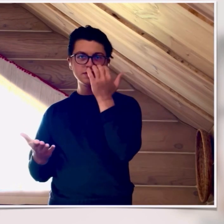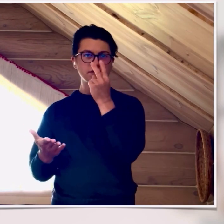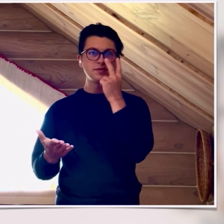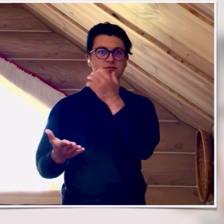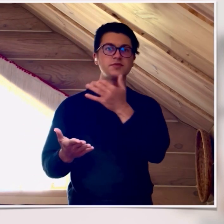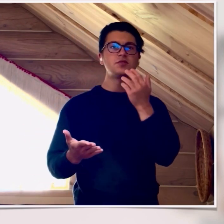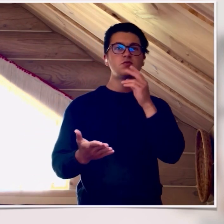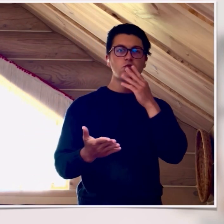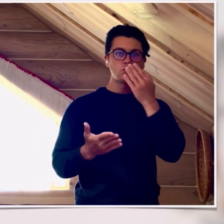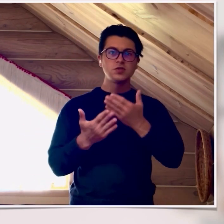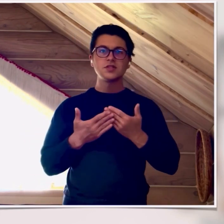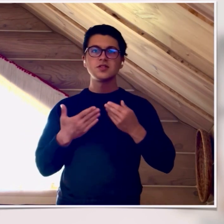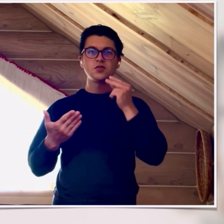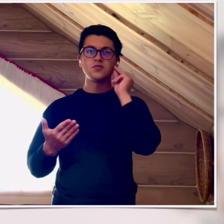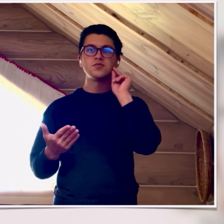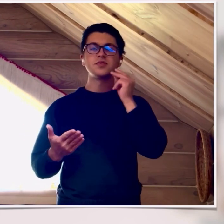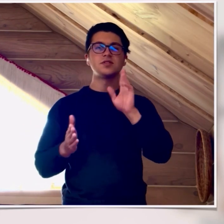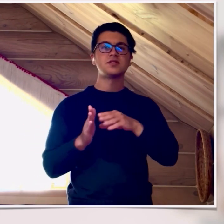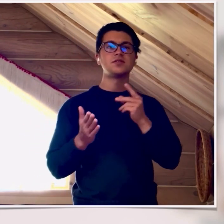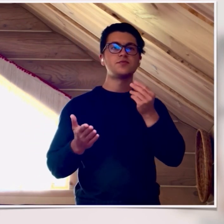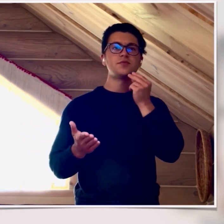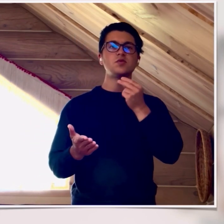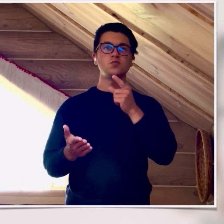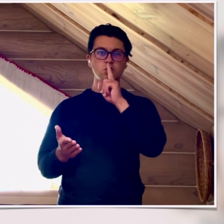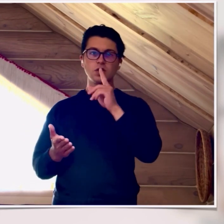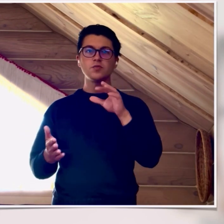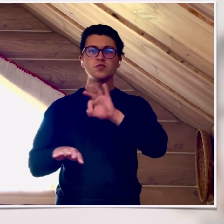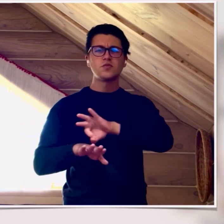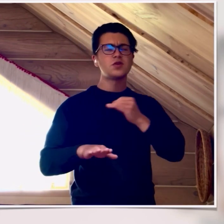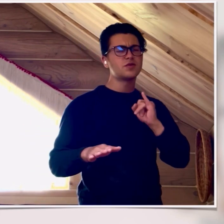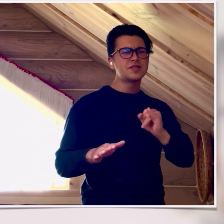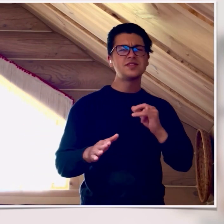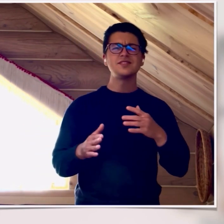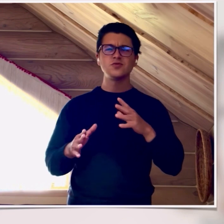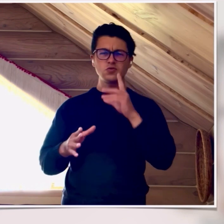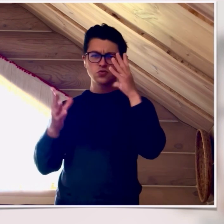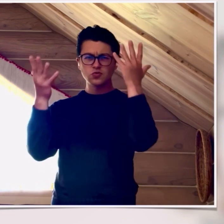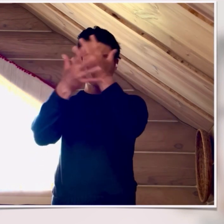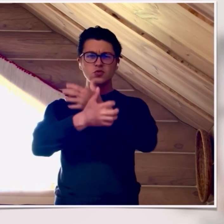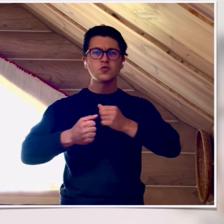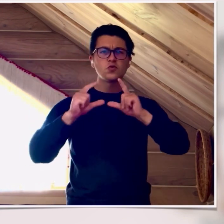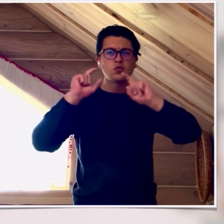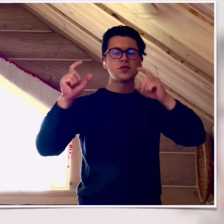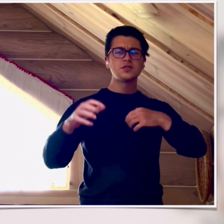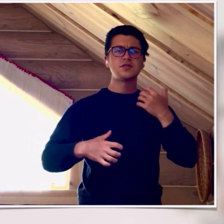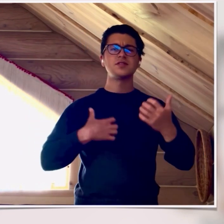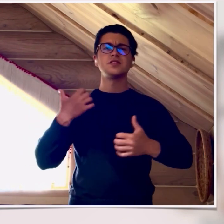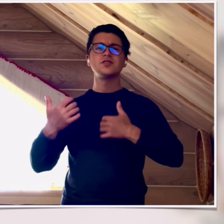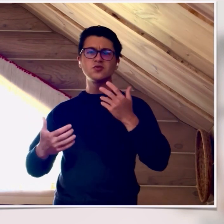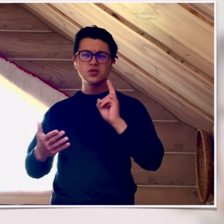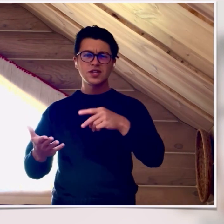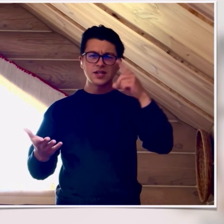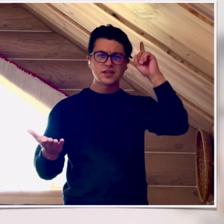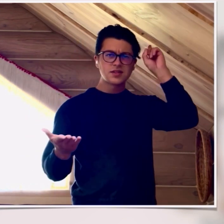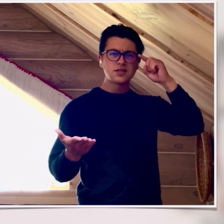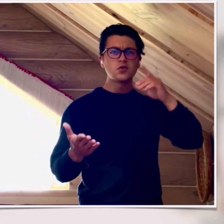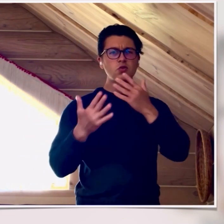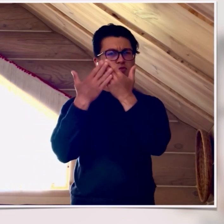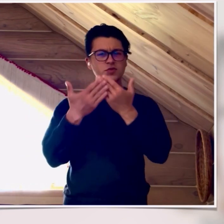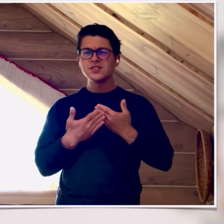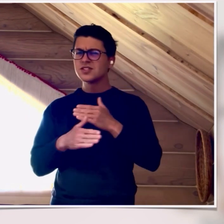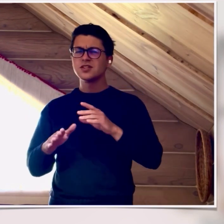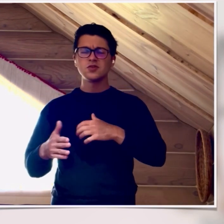Однажды Кто-то заметит, что я люблю чай, но без сахара Что я молчу, когда больно и плохо, ночью уверяю со страхом Однажды кто-то